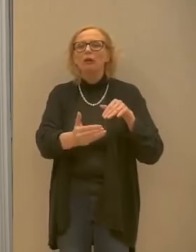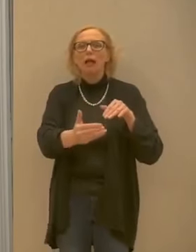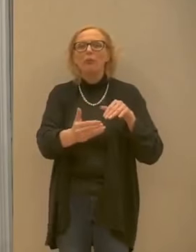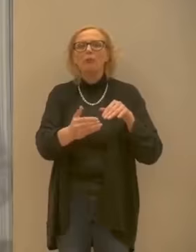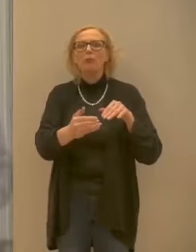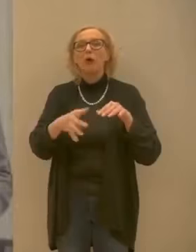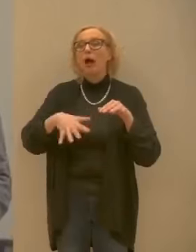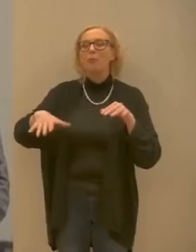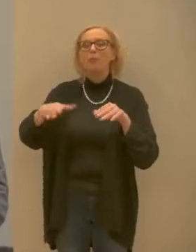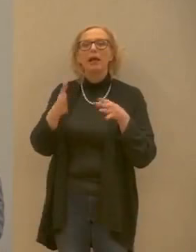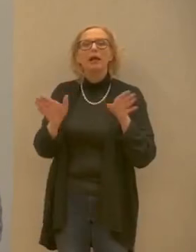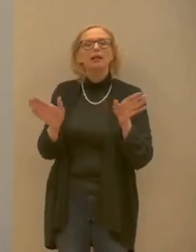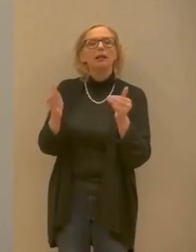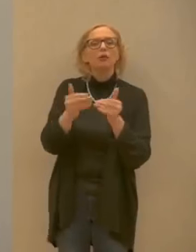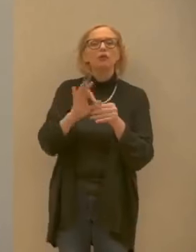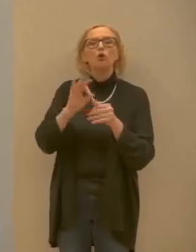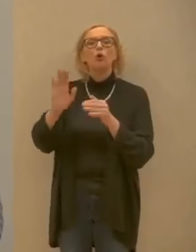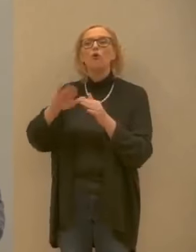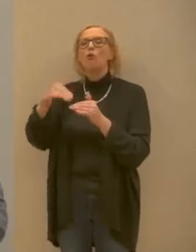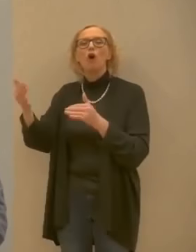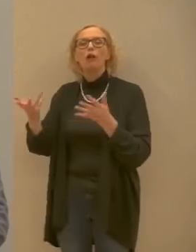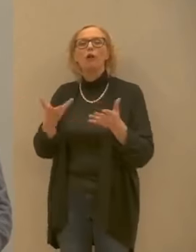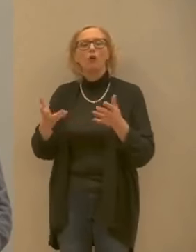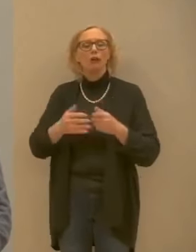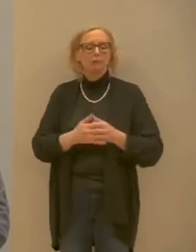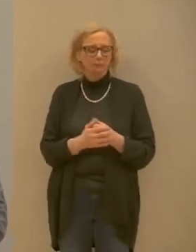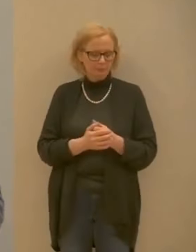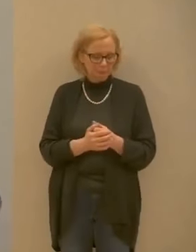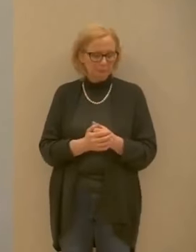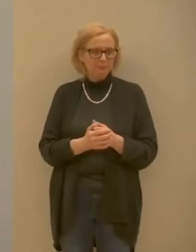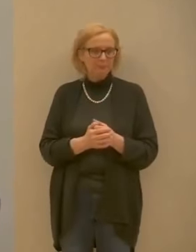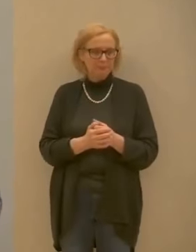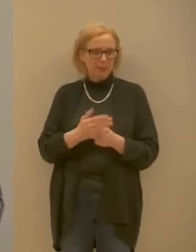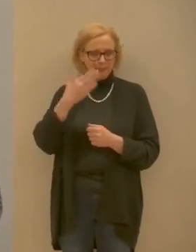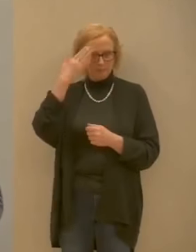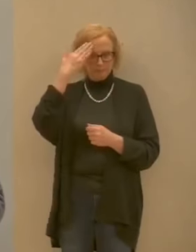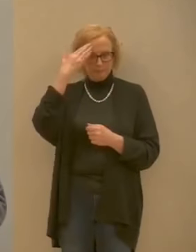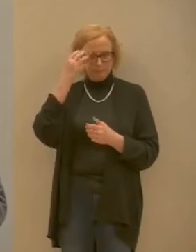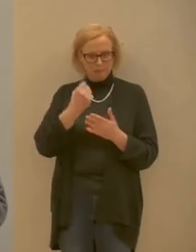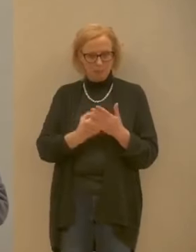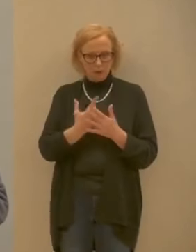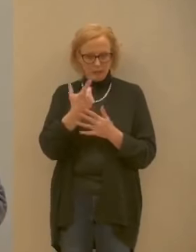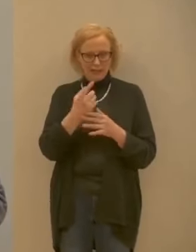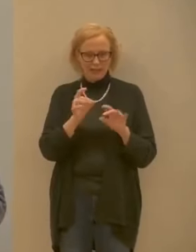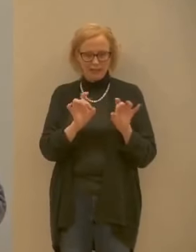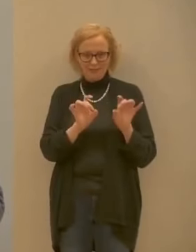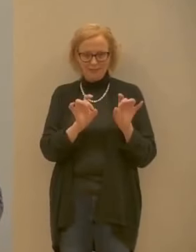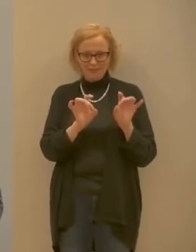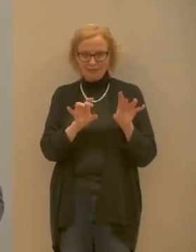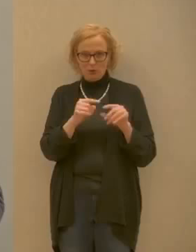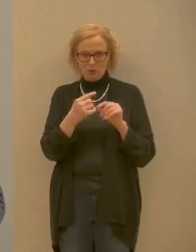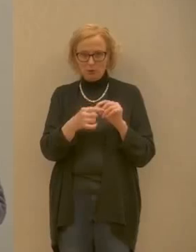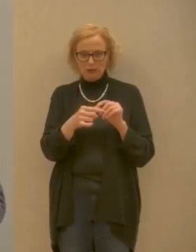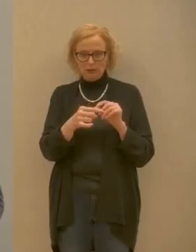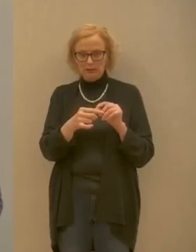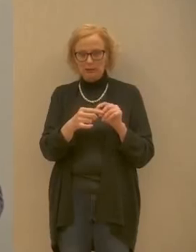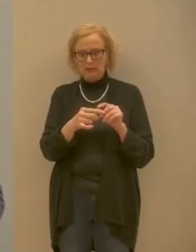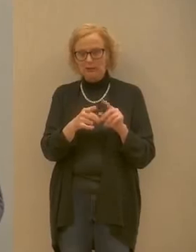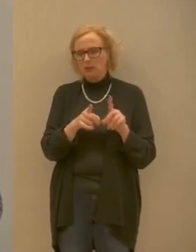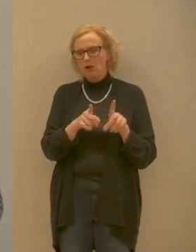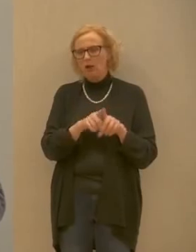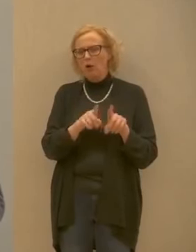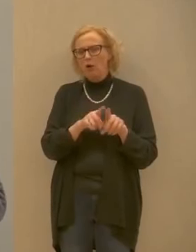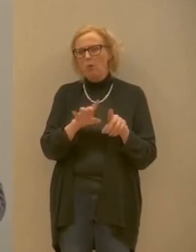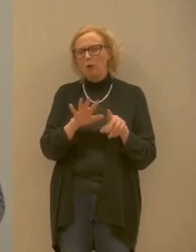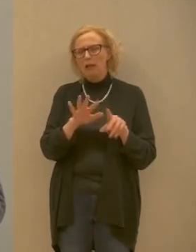allora un concetto importante è che il virus questo virus come una parte dei